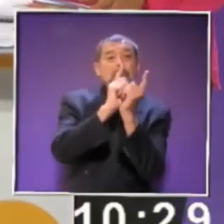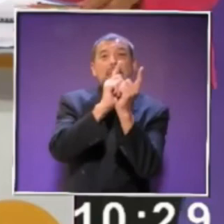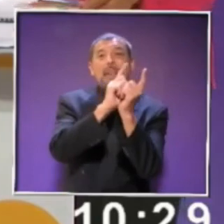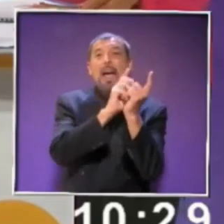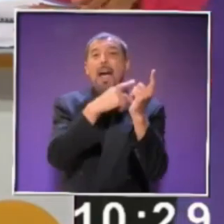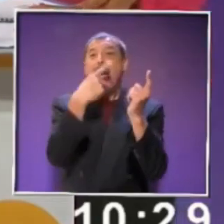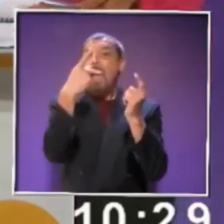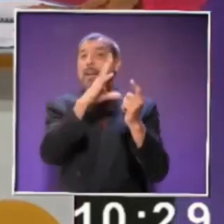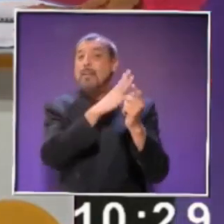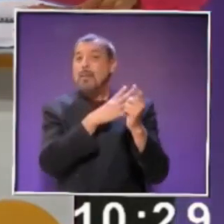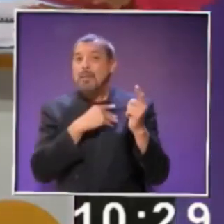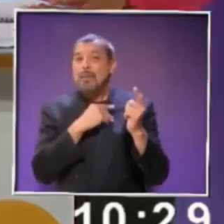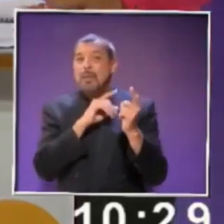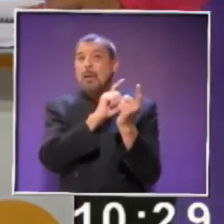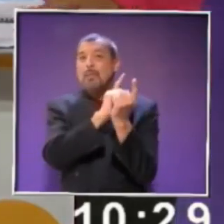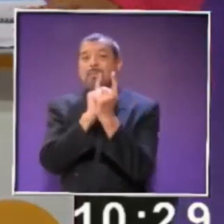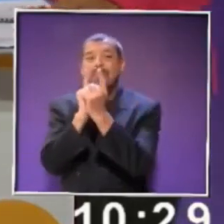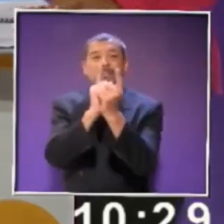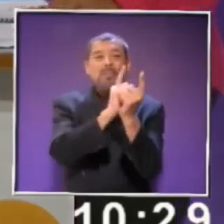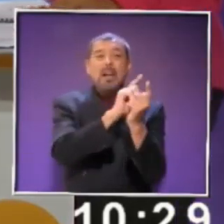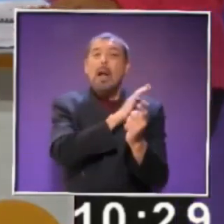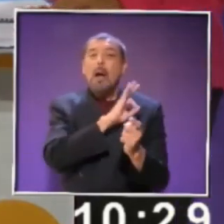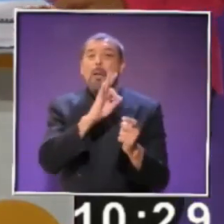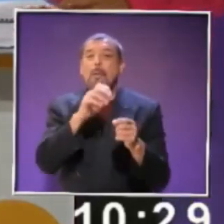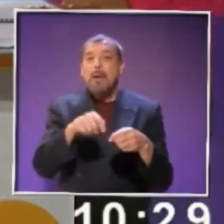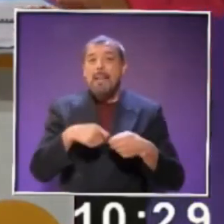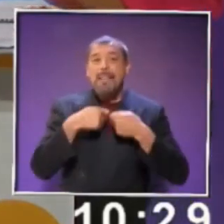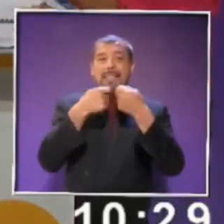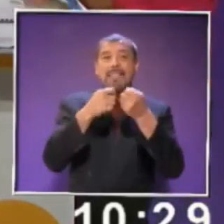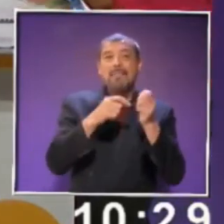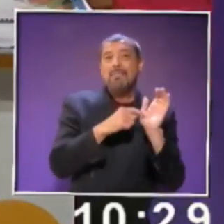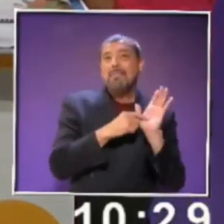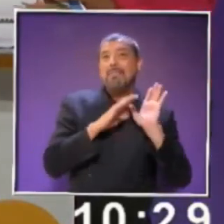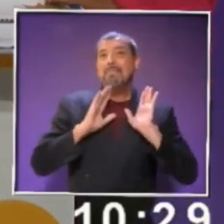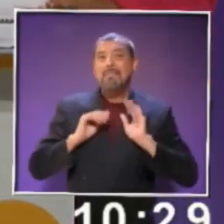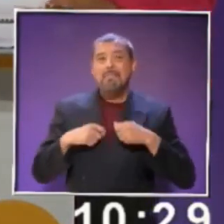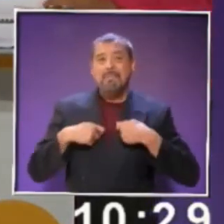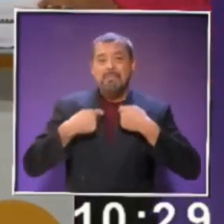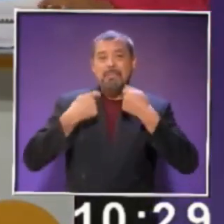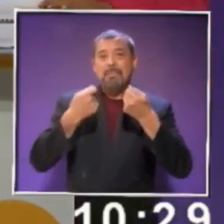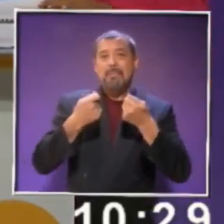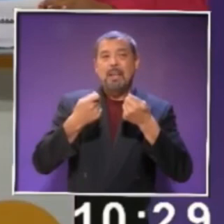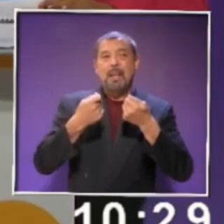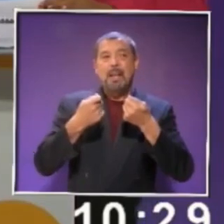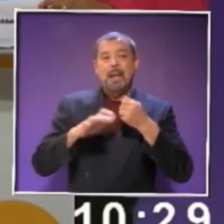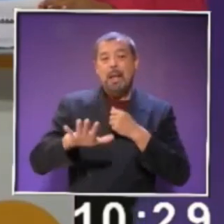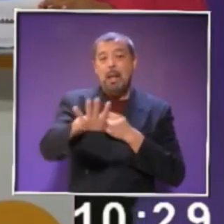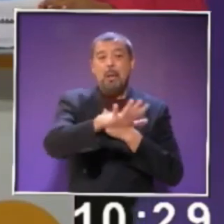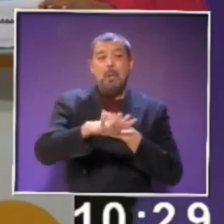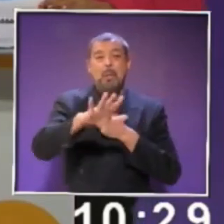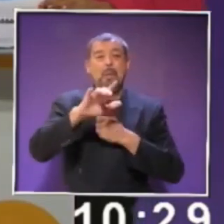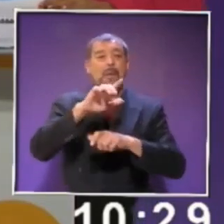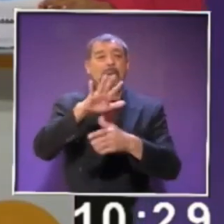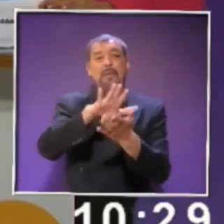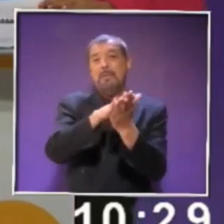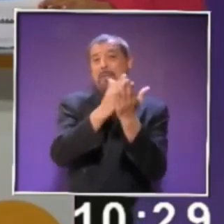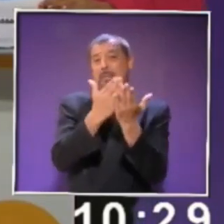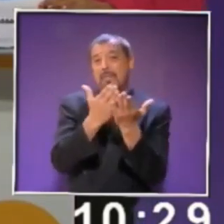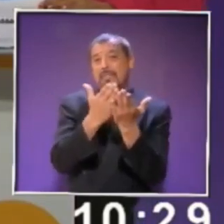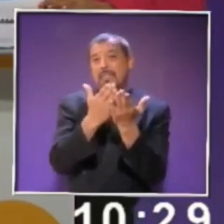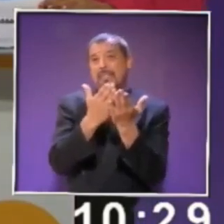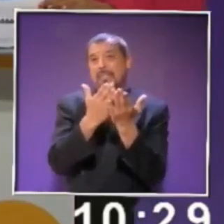que puedan los niños expresar aquí en su espacio libre, en el libro, su